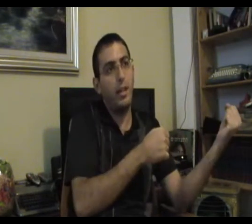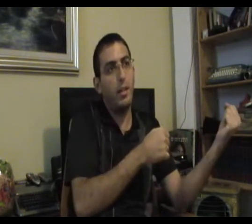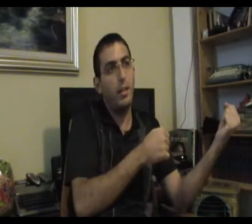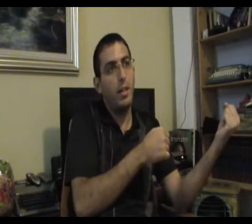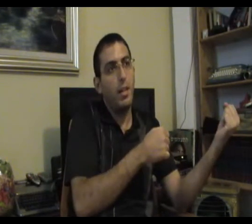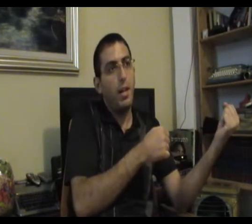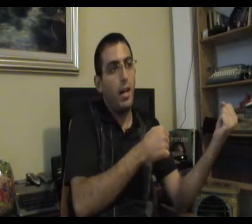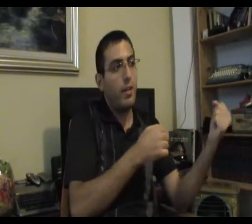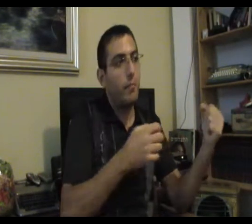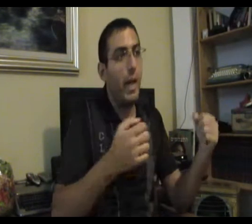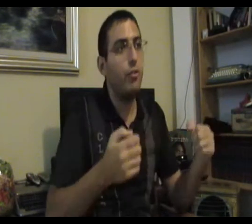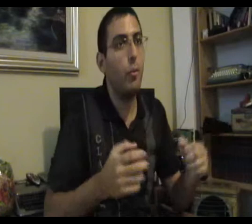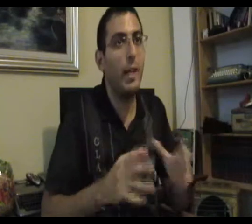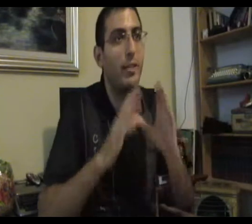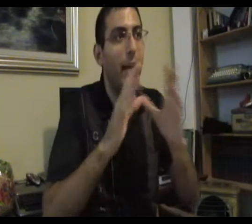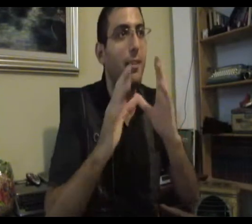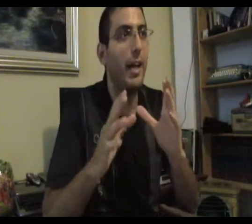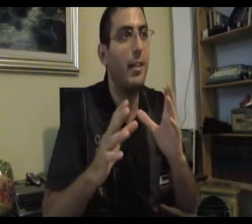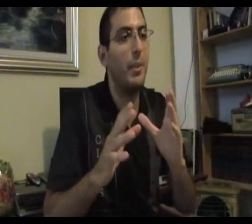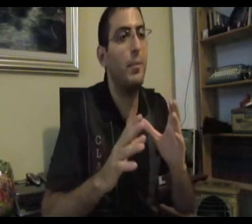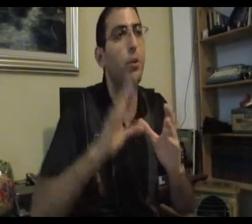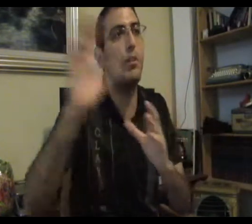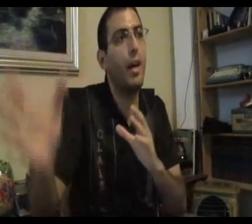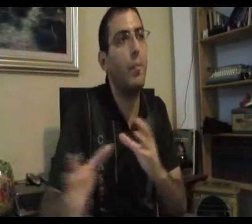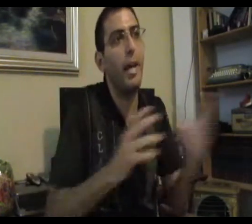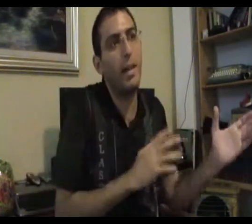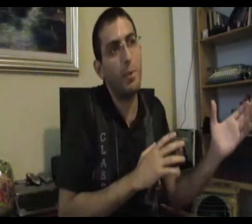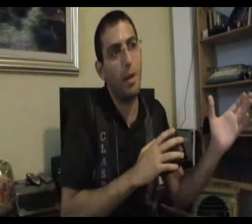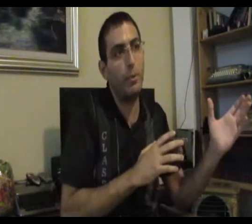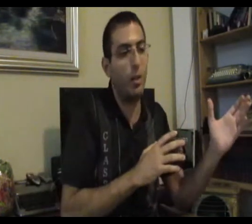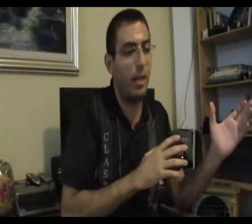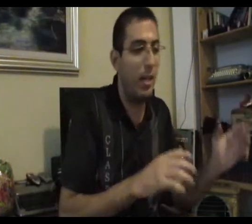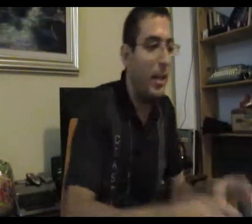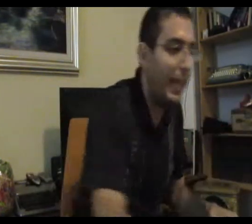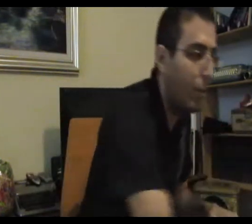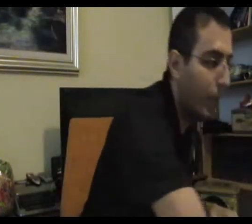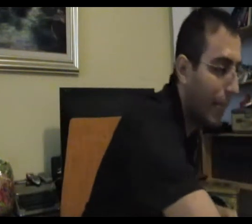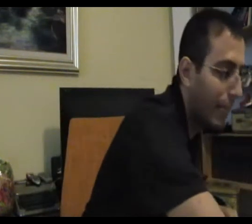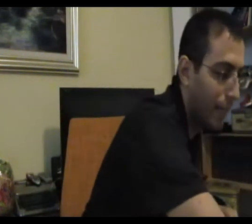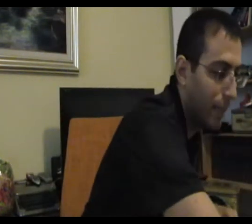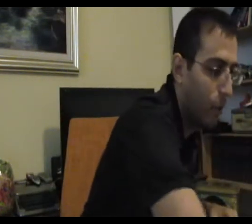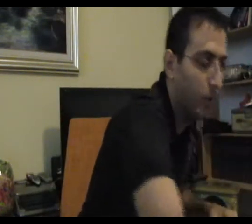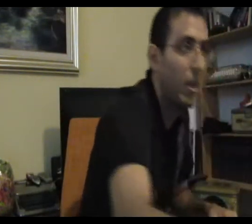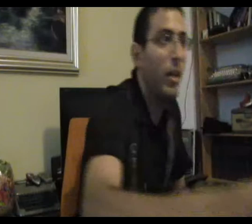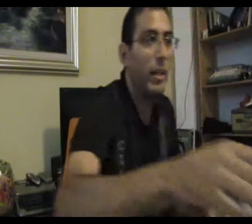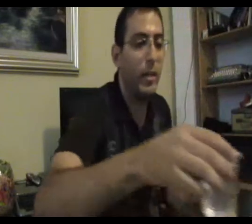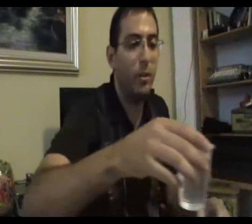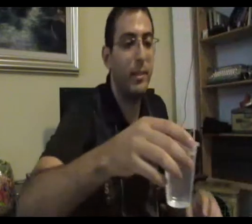הרגע עכשיו, בערך שאתה אומר, תחיה את הרגע, אתה בעצם אומר לו, תברח מחלק מסוים בתוכך נגיד לדוגמה, נגיד ניקח את הקוס נגיד, אוקיי,